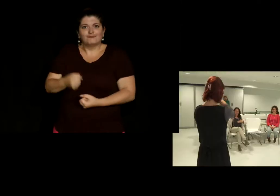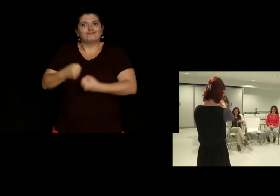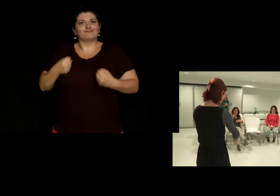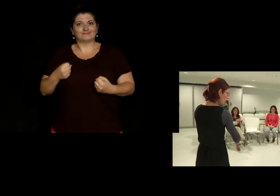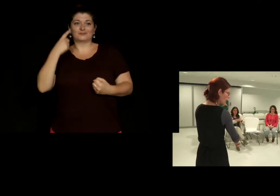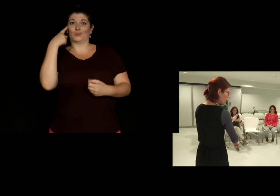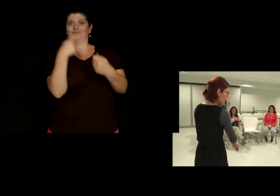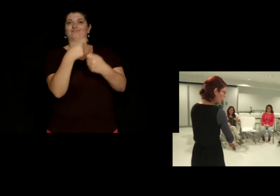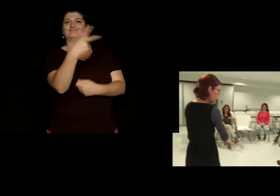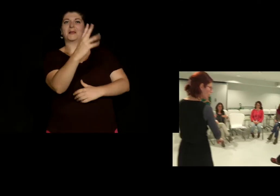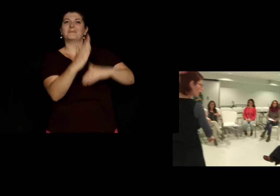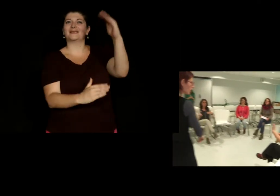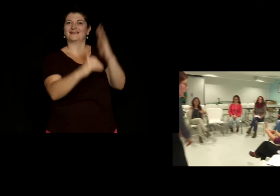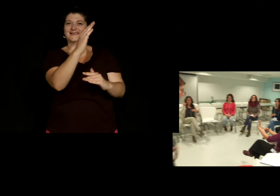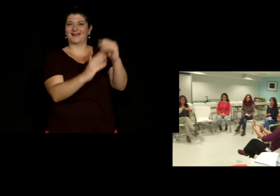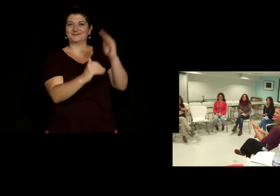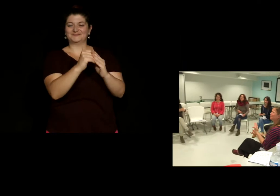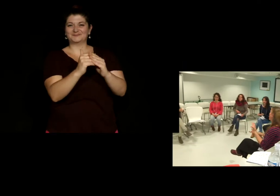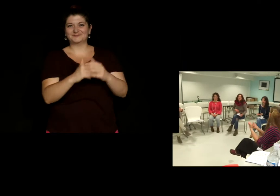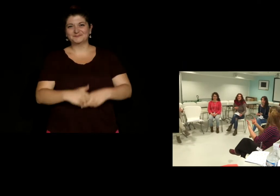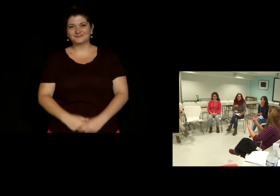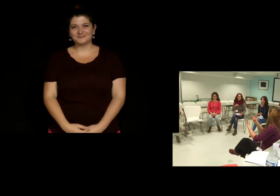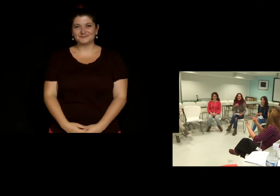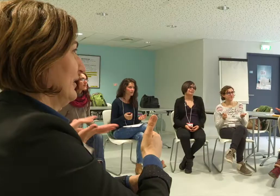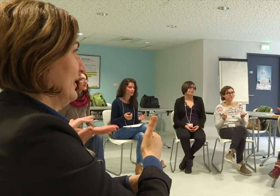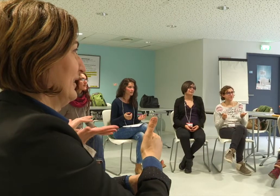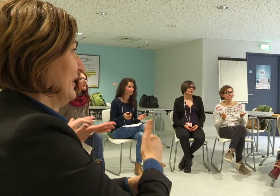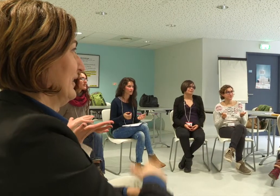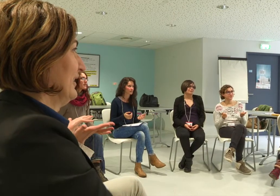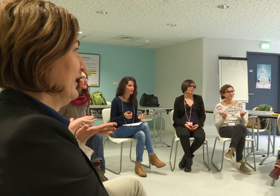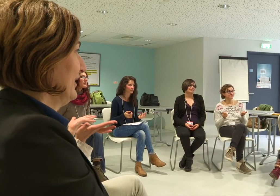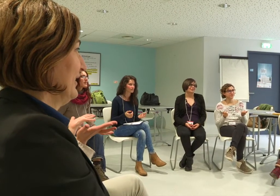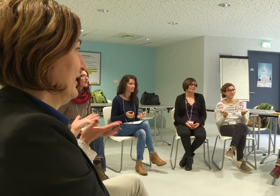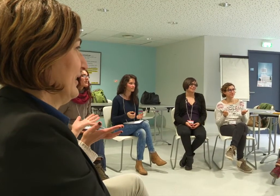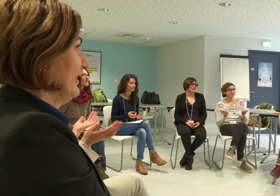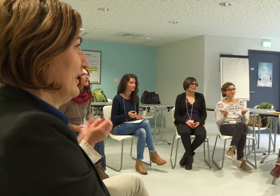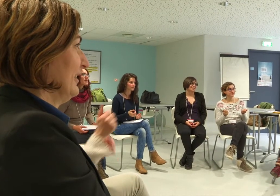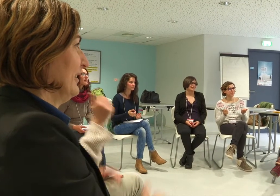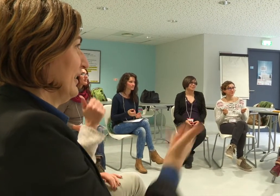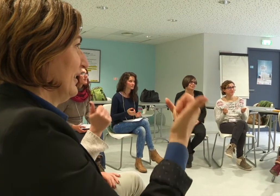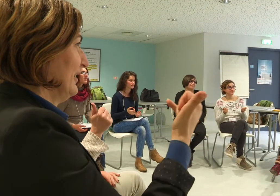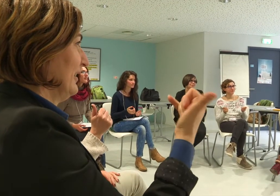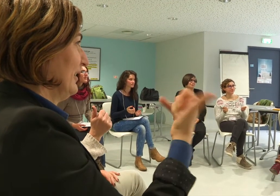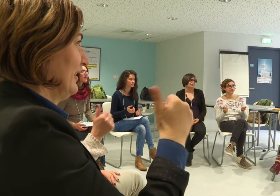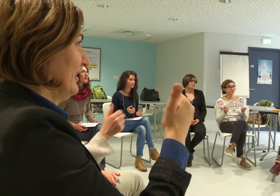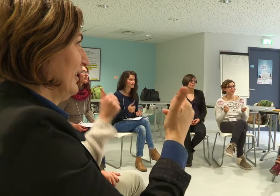des choses un peu généralistes sur la langue des signes qui repartent avec quelques mots de vocabulaire, culture,